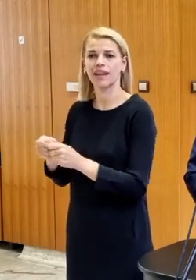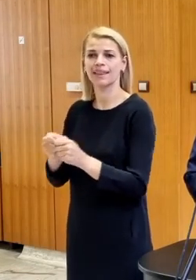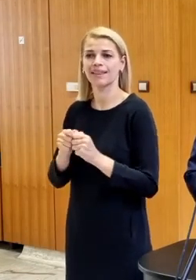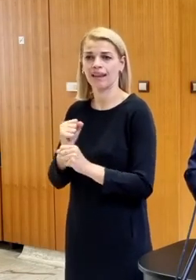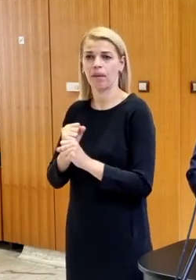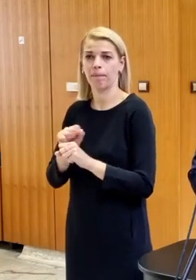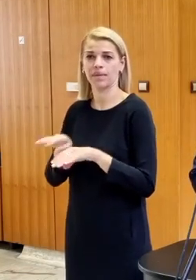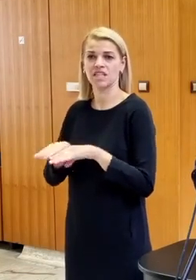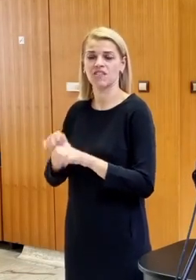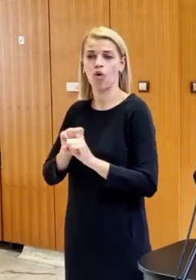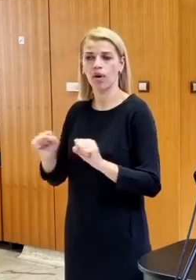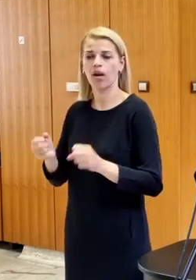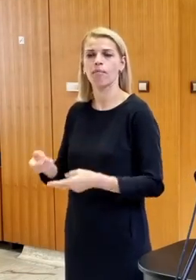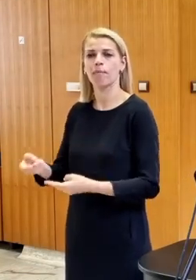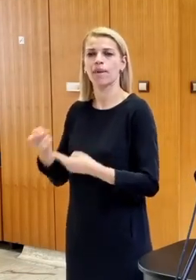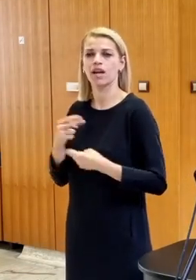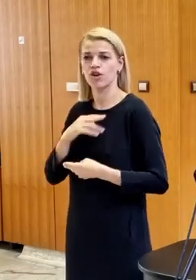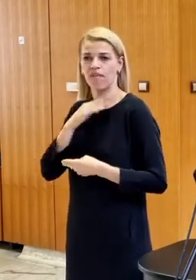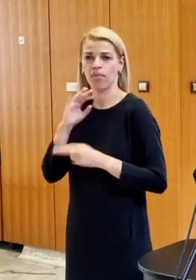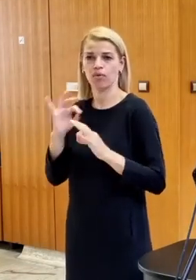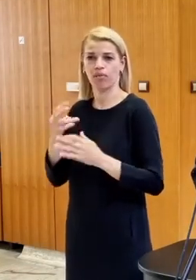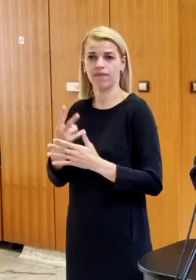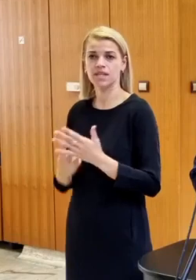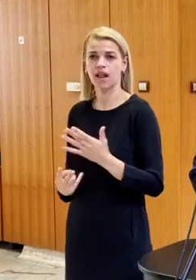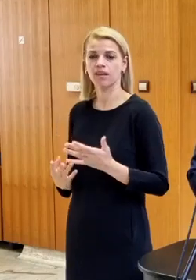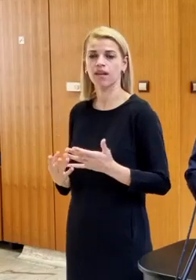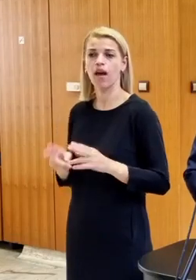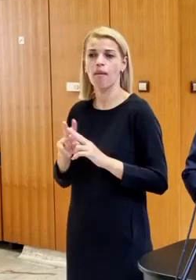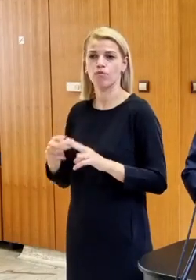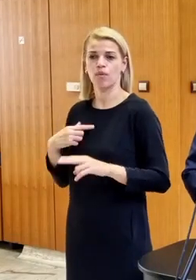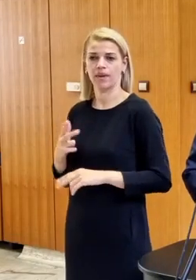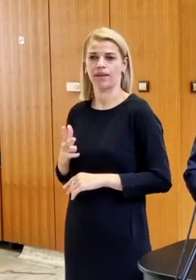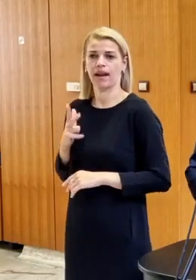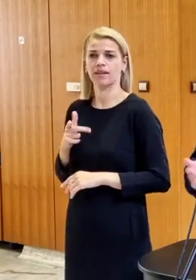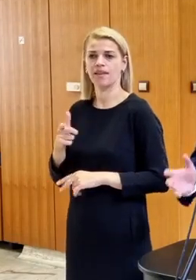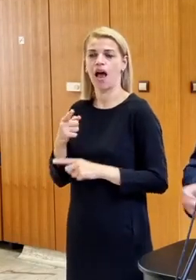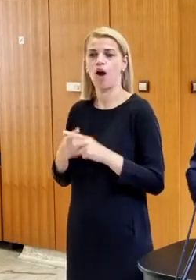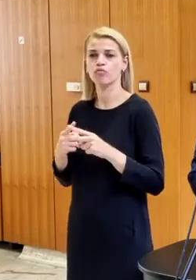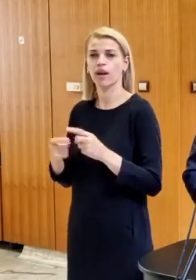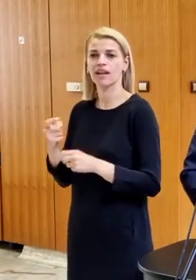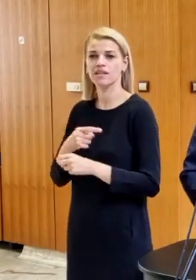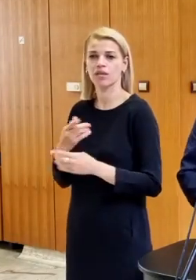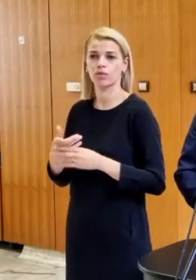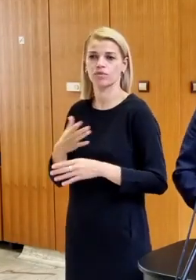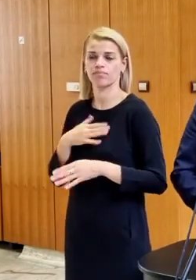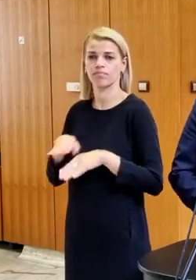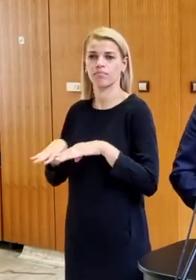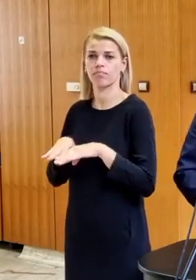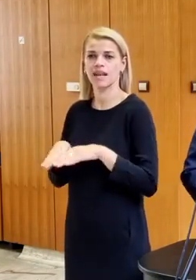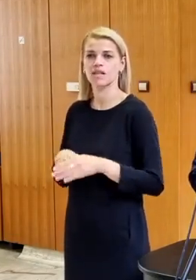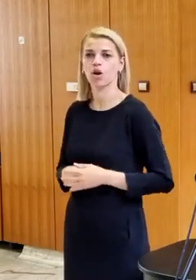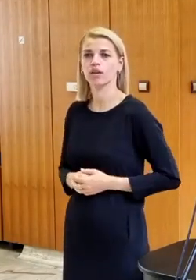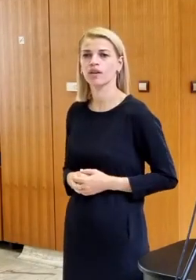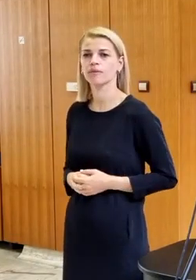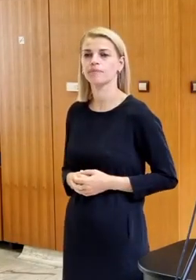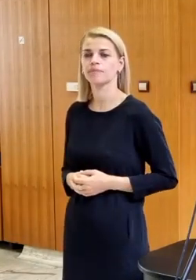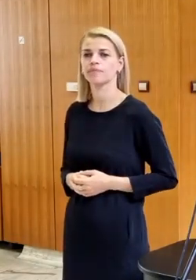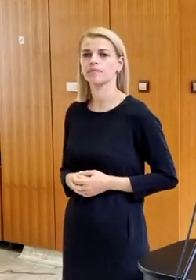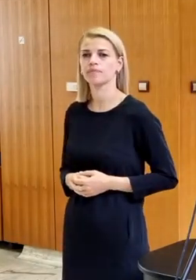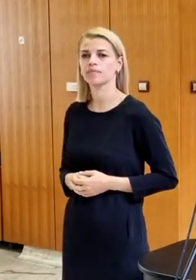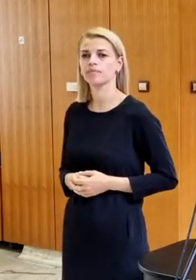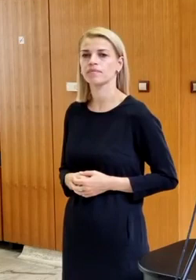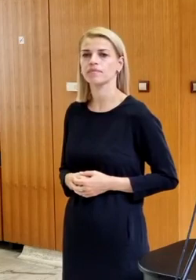ministerstve obrany, prináša naozaj veľmi dobré výsledky a môžeme byť hrdí na ozbrojené síly a na náš rezort. Pán ministra, čiže inkomendácia